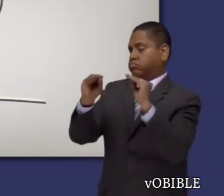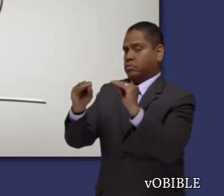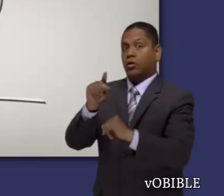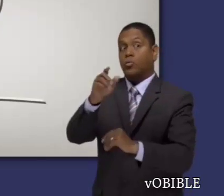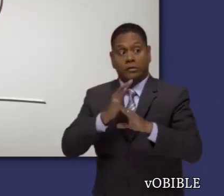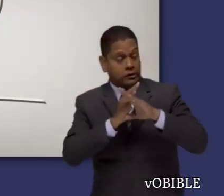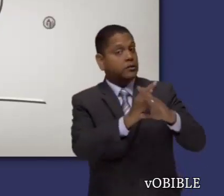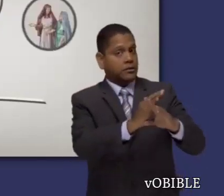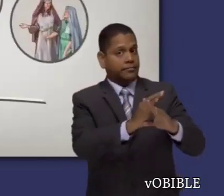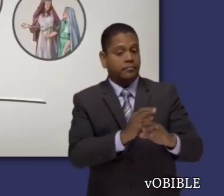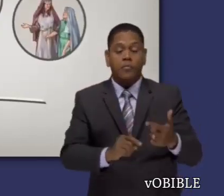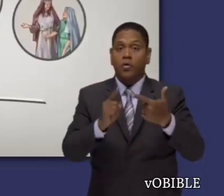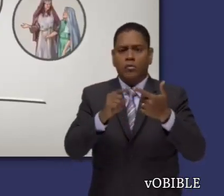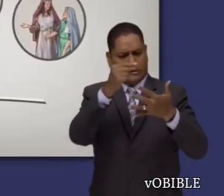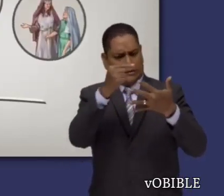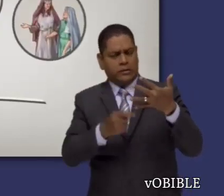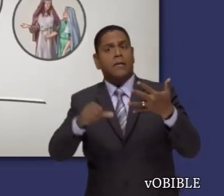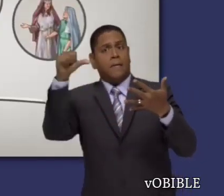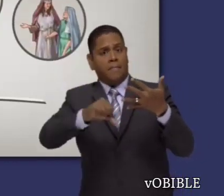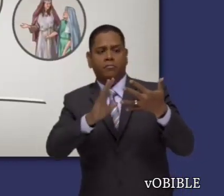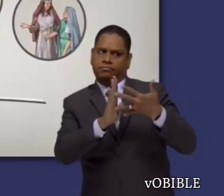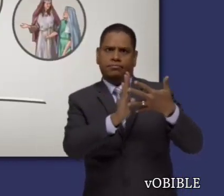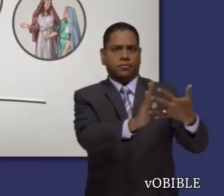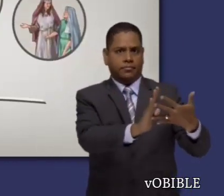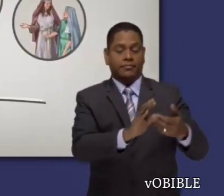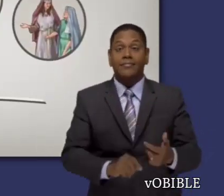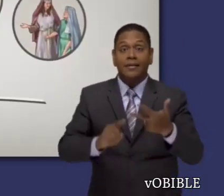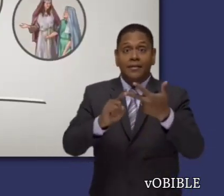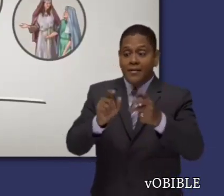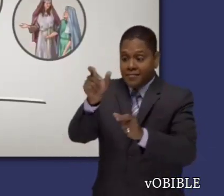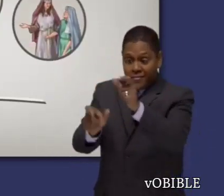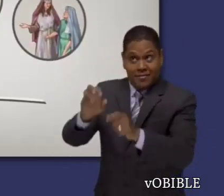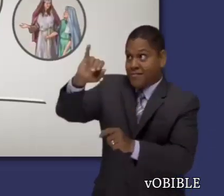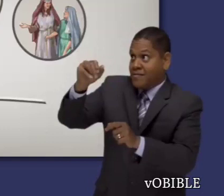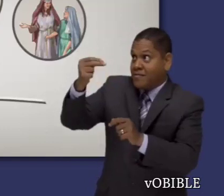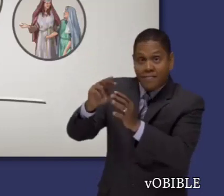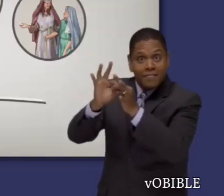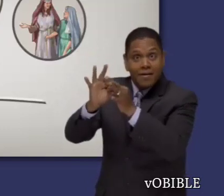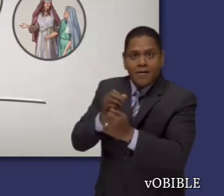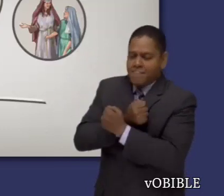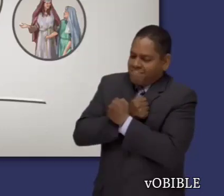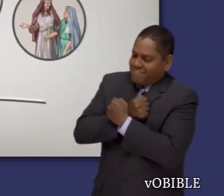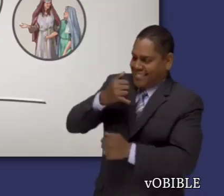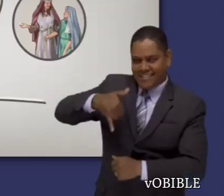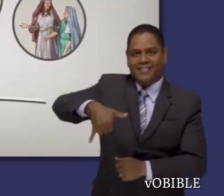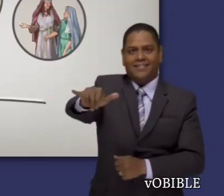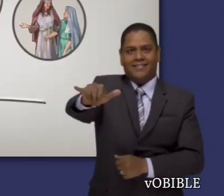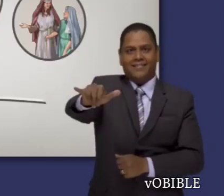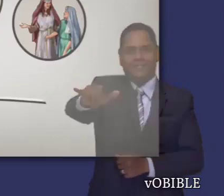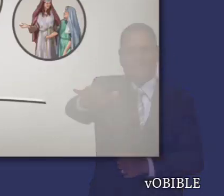no cometer pecados, y en que debemos amar a nuestros hermanos, súbditos como nosotros del reino de Dios.